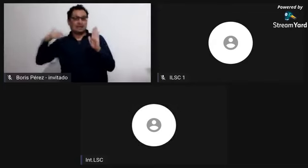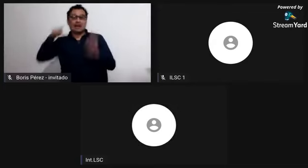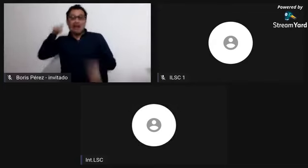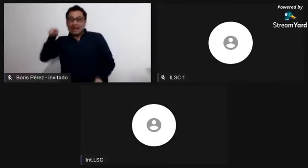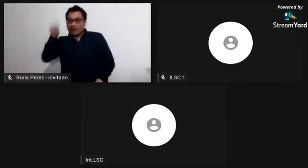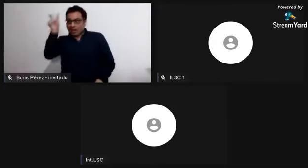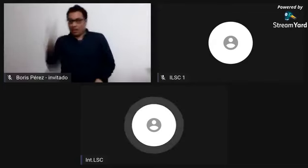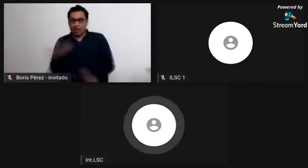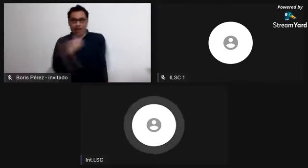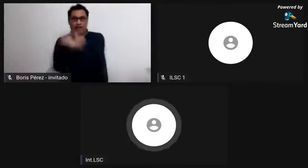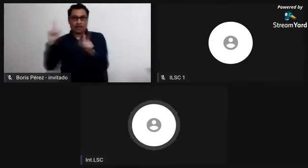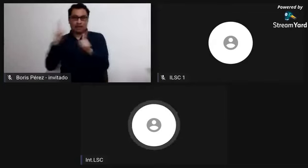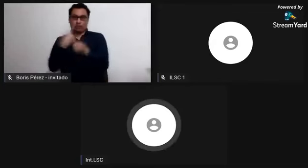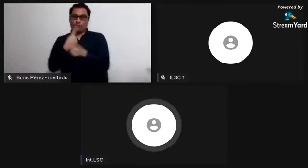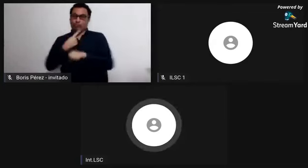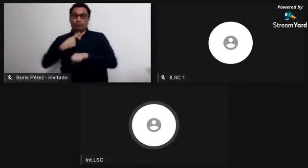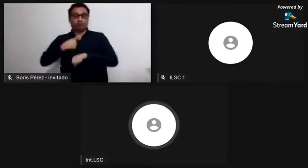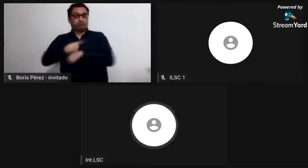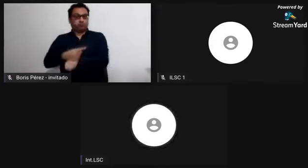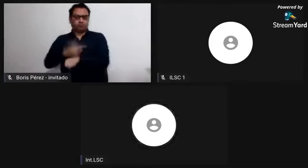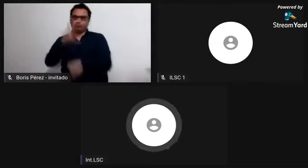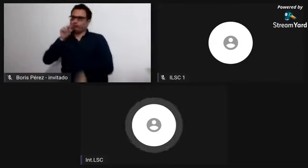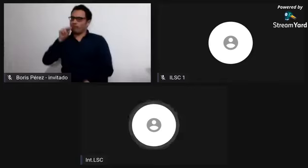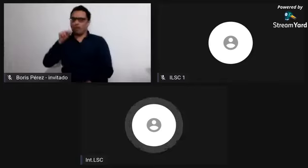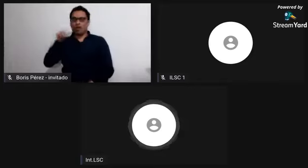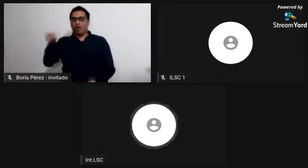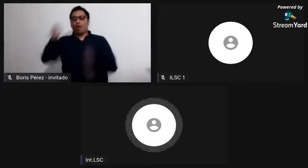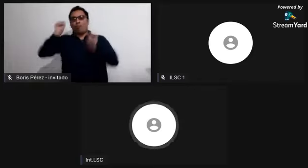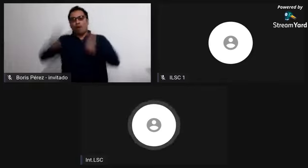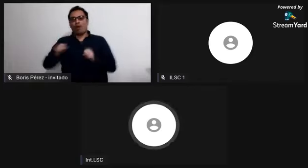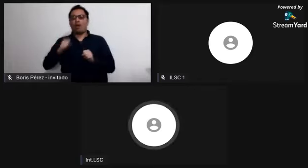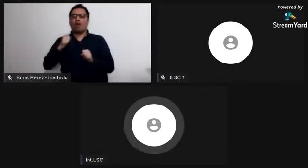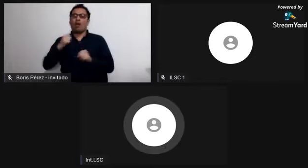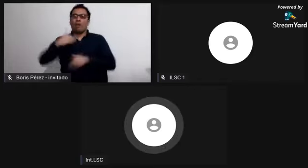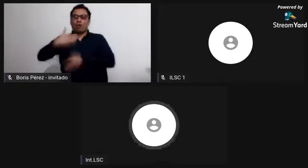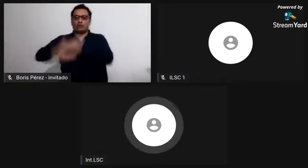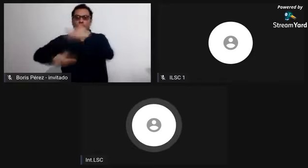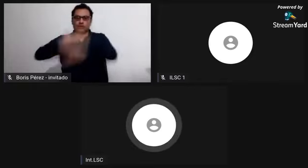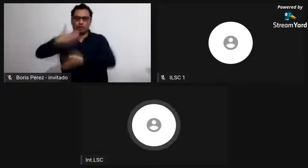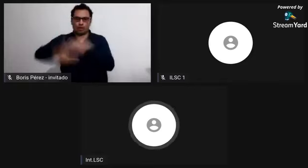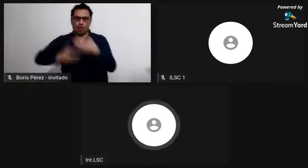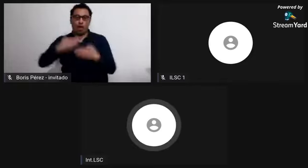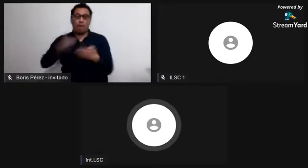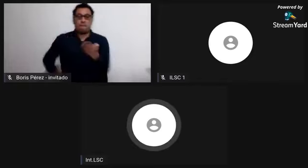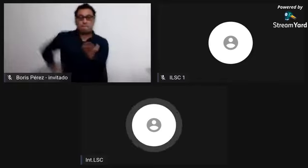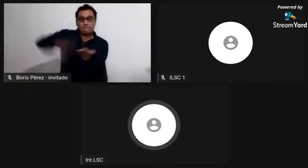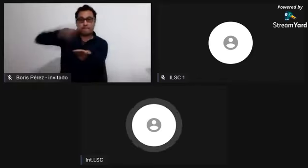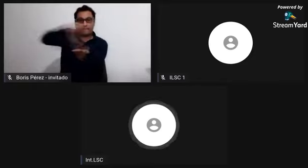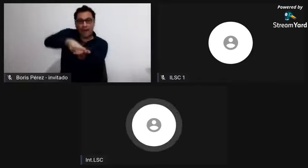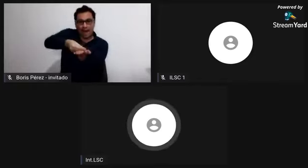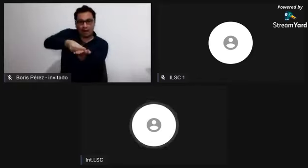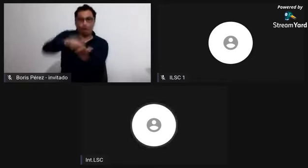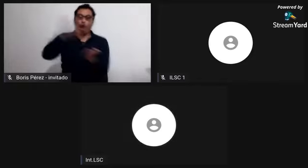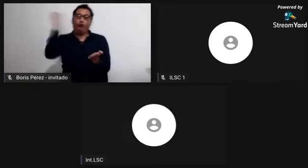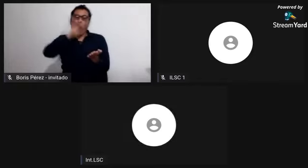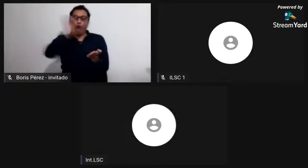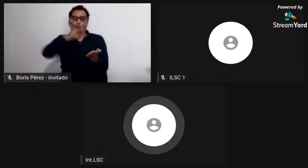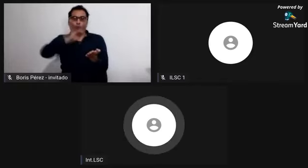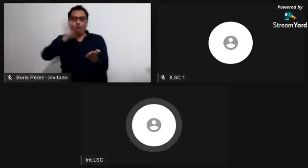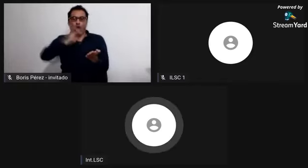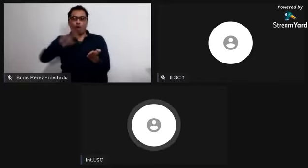Y si en algún momento, antes, anterior a esta ley, algún niño nacía,